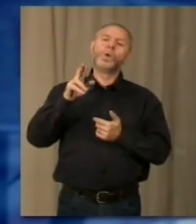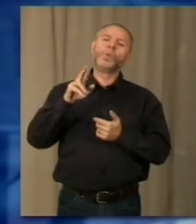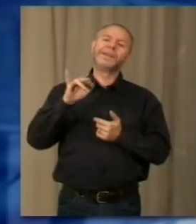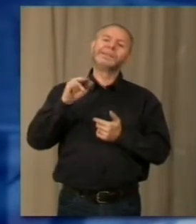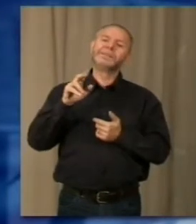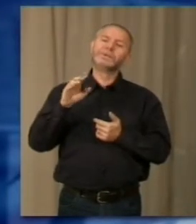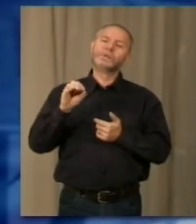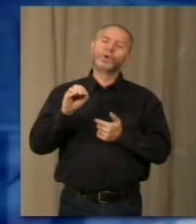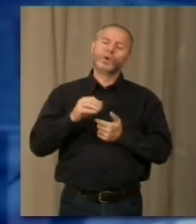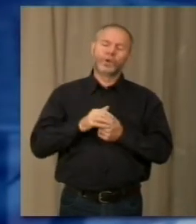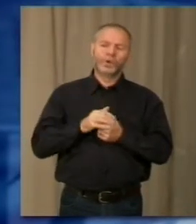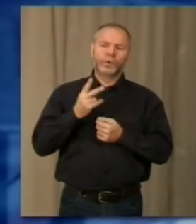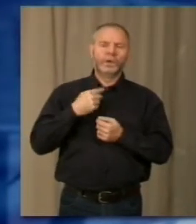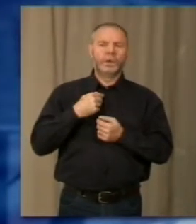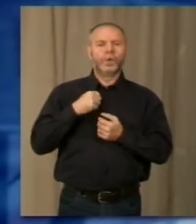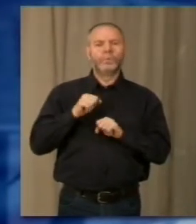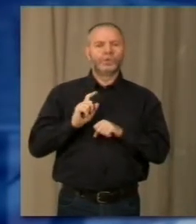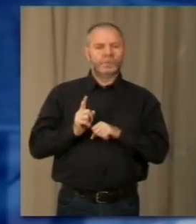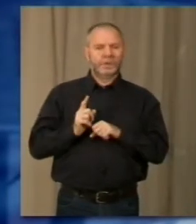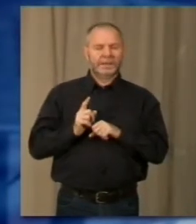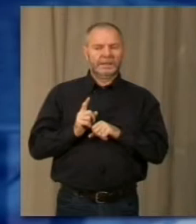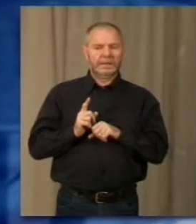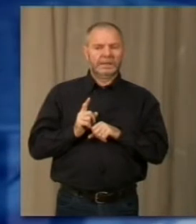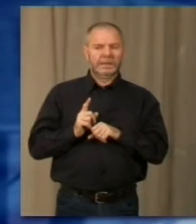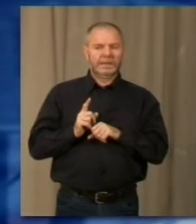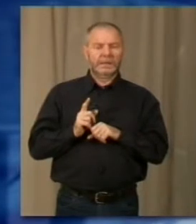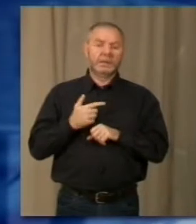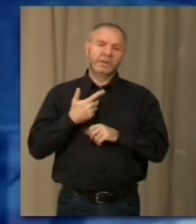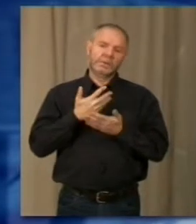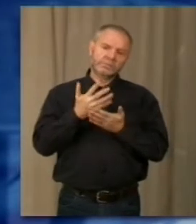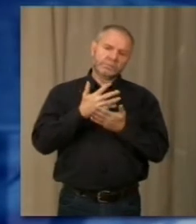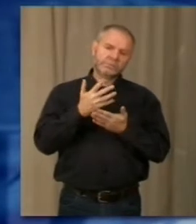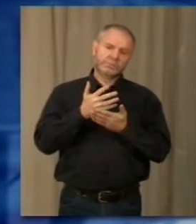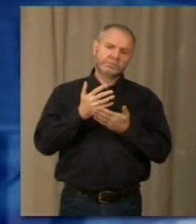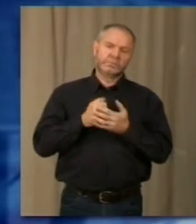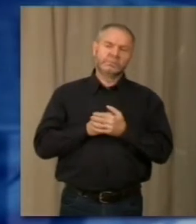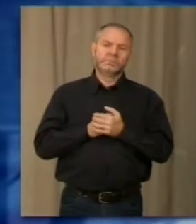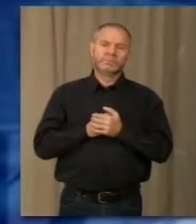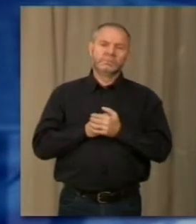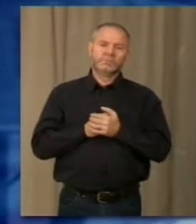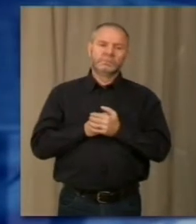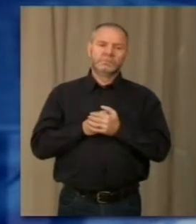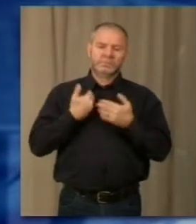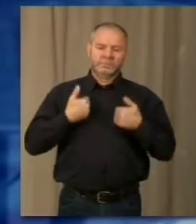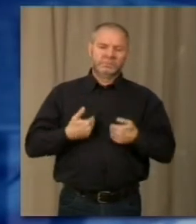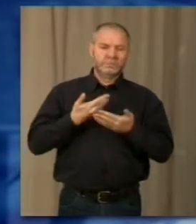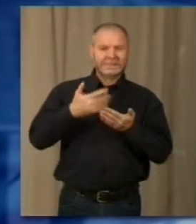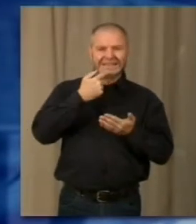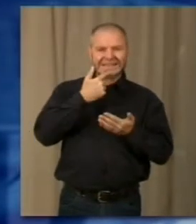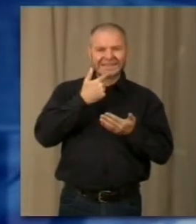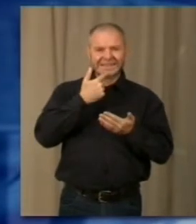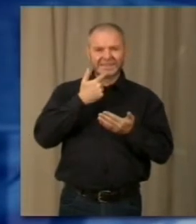'opportunità sia stata per me di poter raccontare e raccontarmi in questa serata, poter